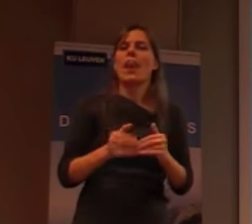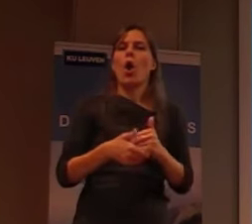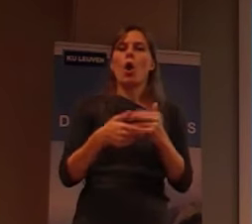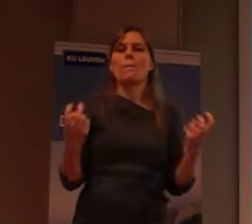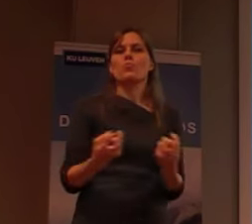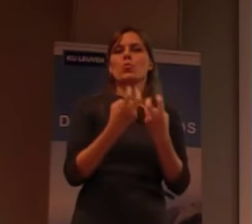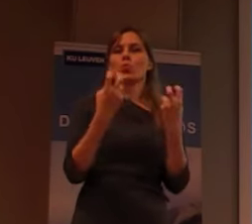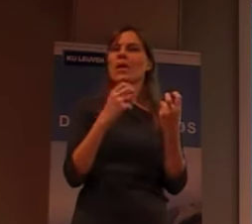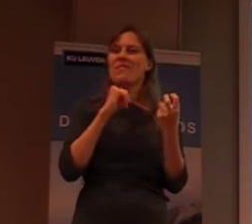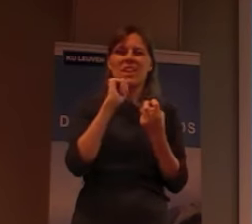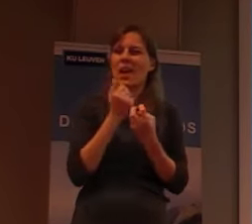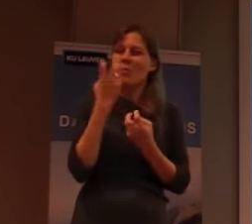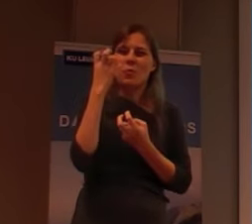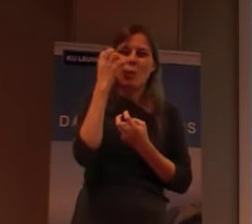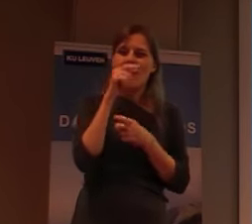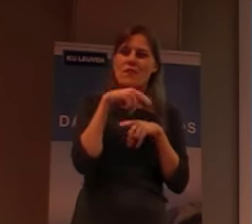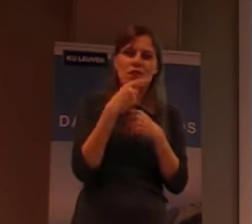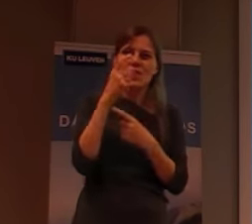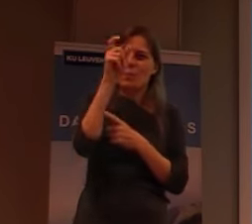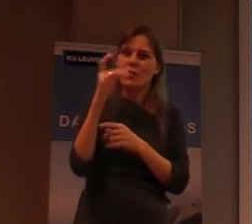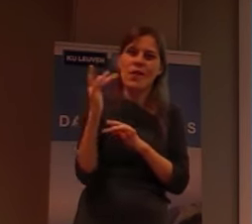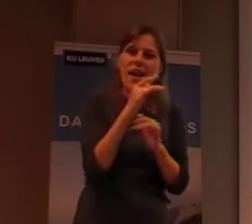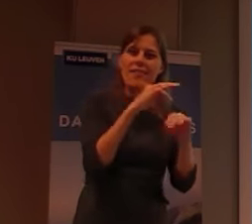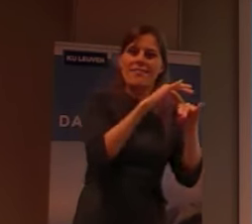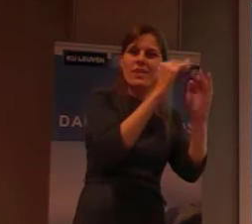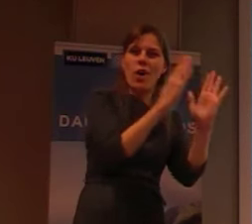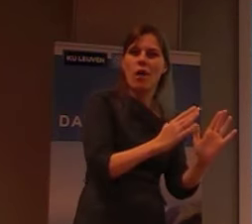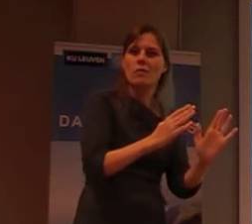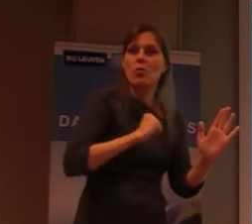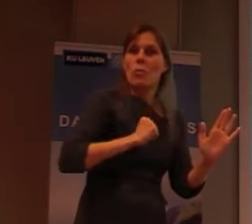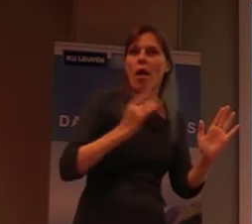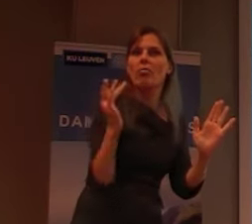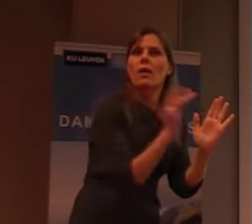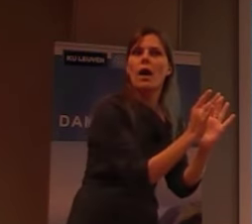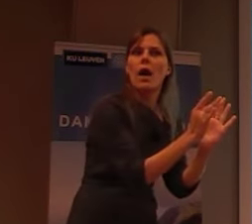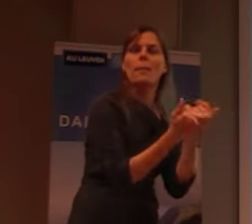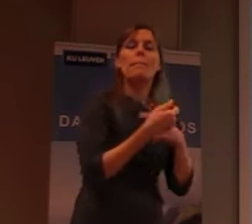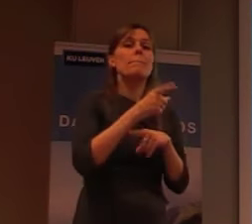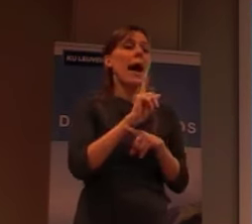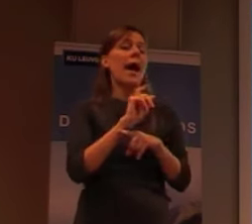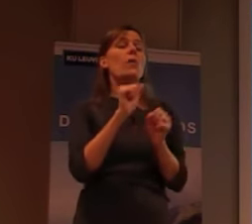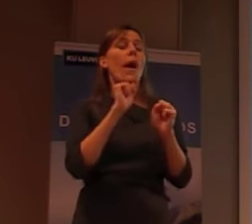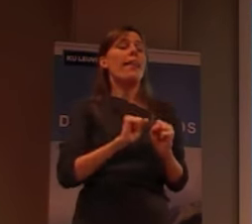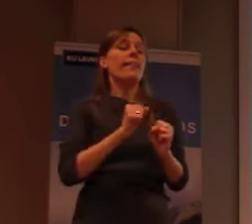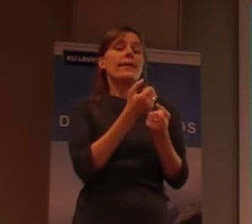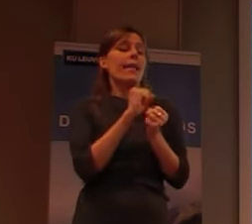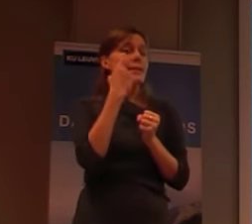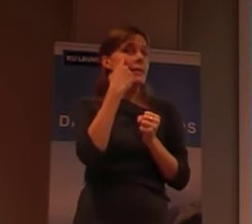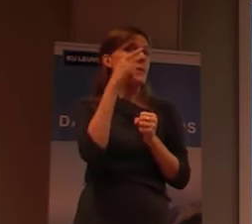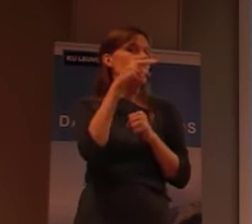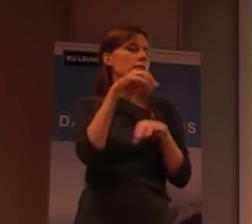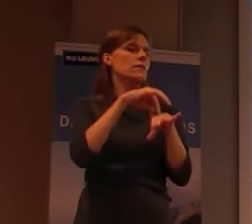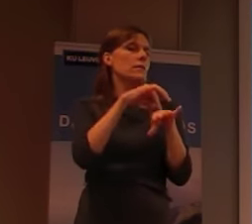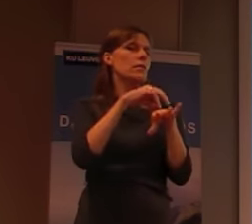moeite mee, om die, naar het hospitaal, te laten komen. Die komen spontaan. Het is ook een onziekbaar ziekte. Van een persoon,